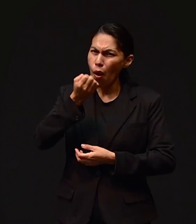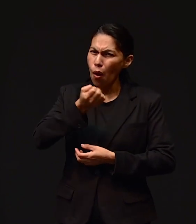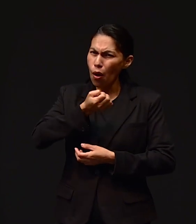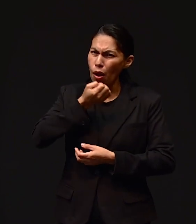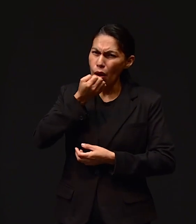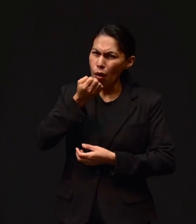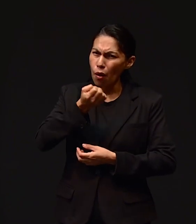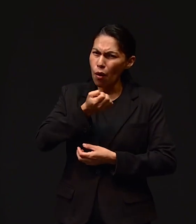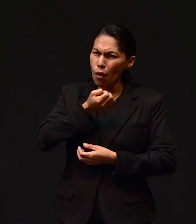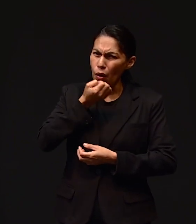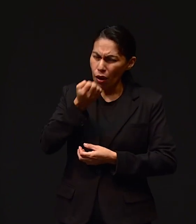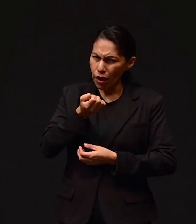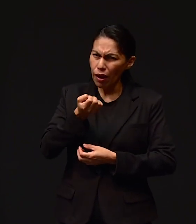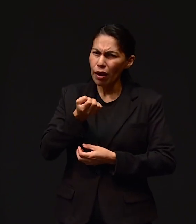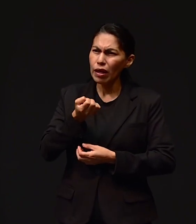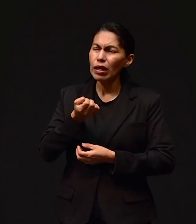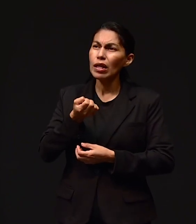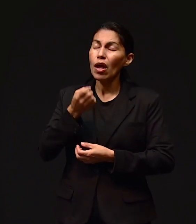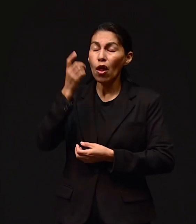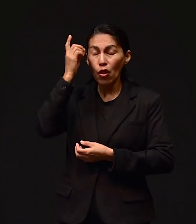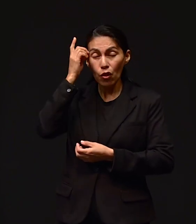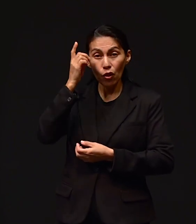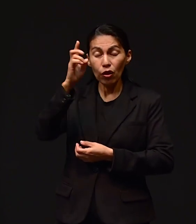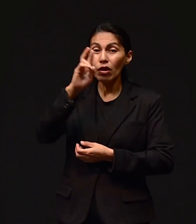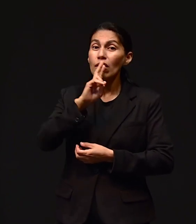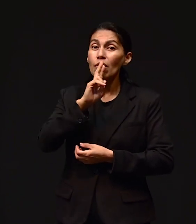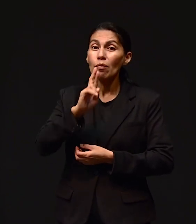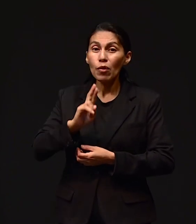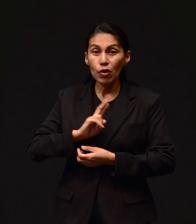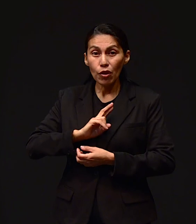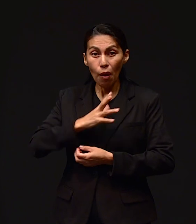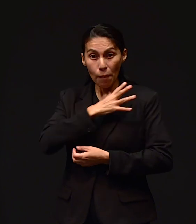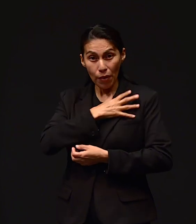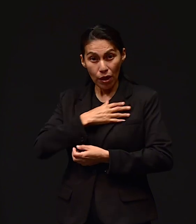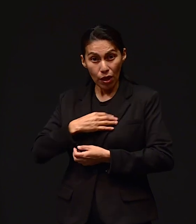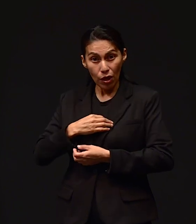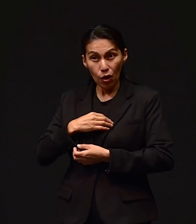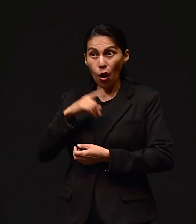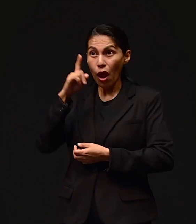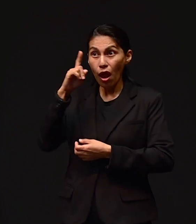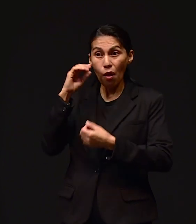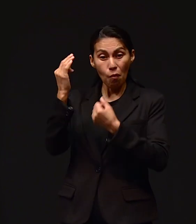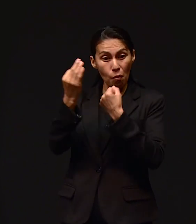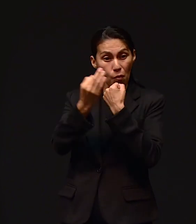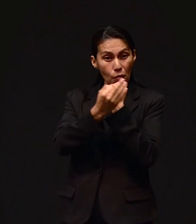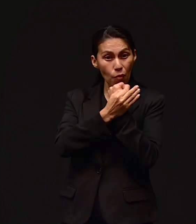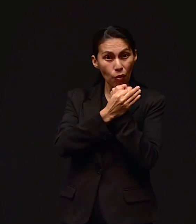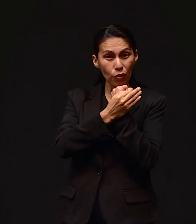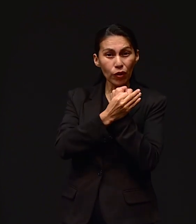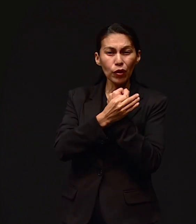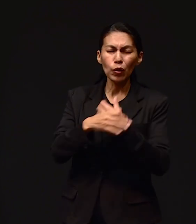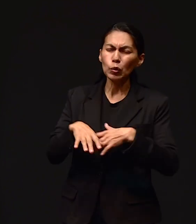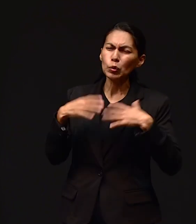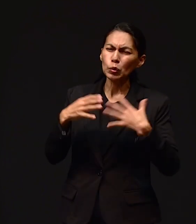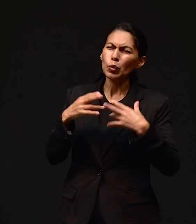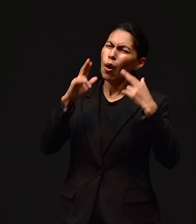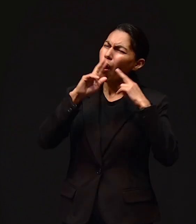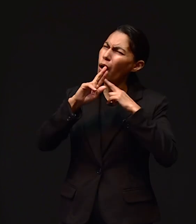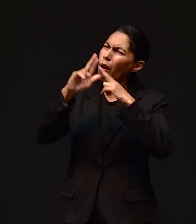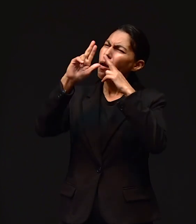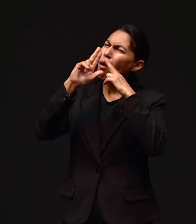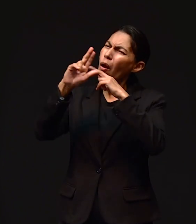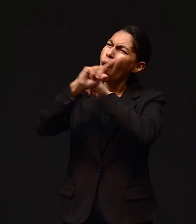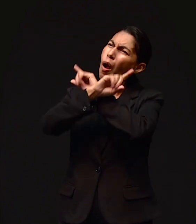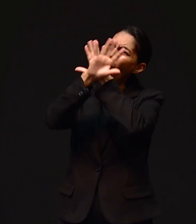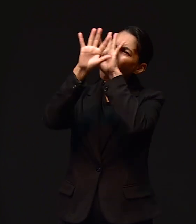Respondió de forma rápida Y misericordiosa Y protegió a mi hijo con su brazo poderoso Gloria